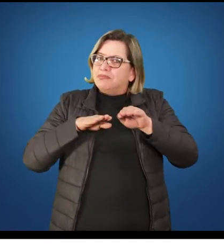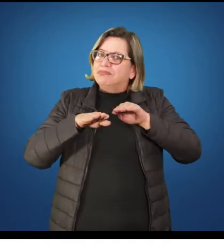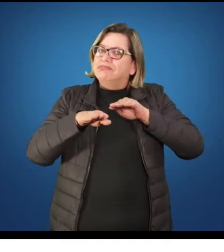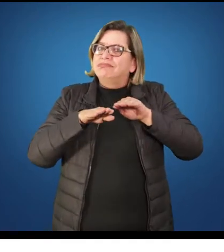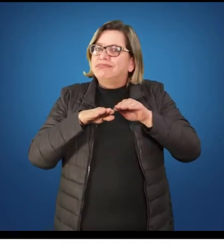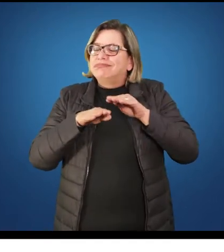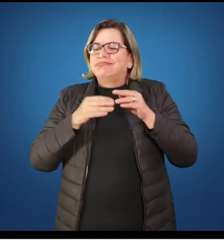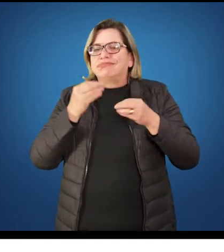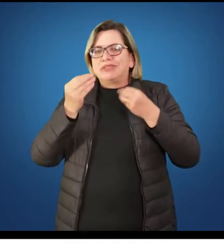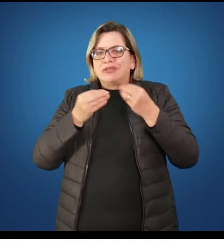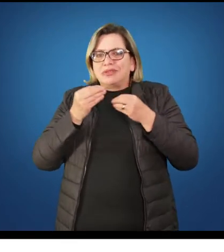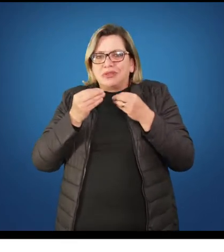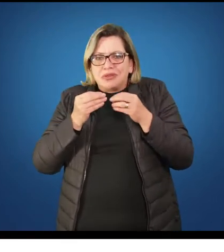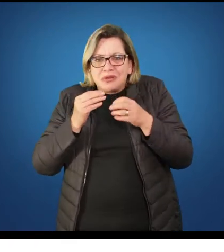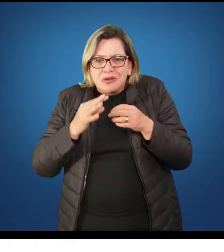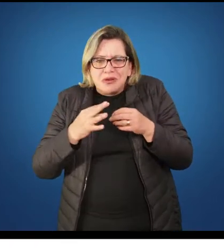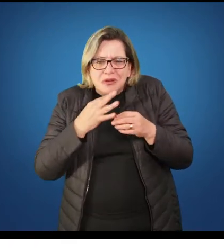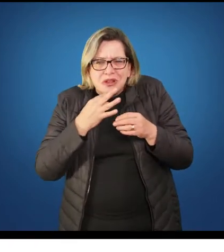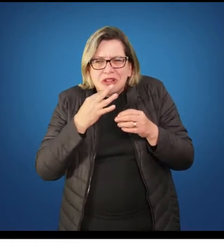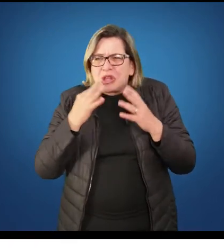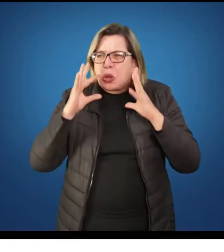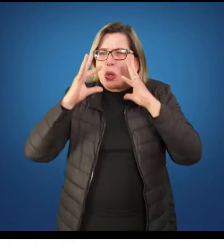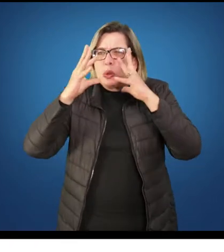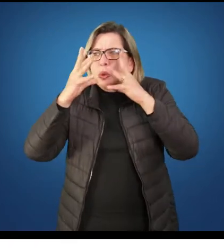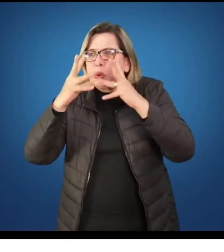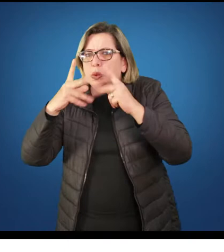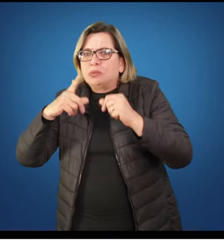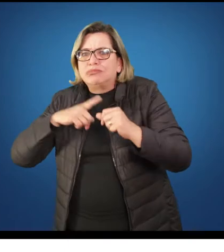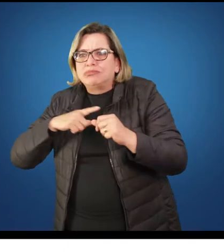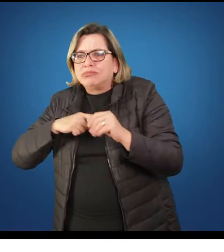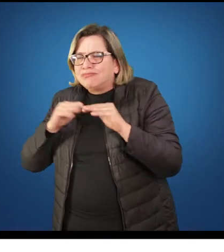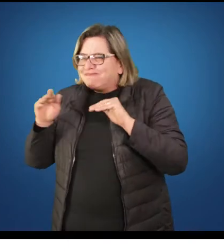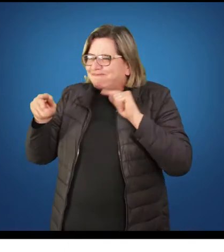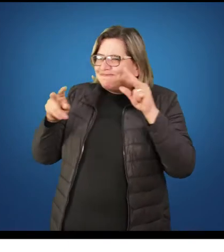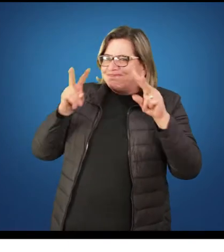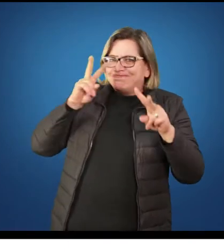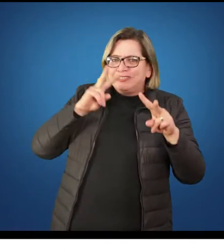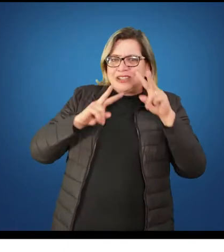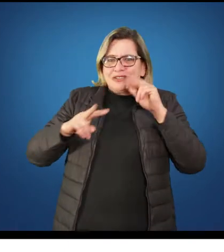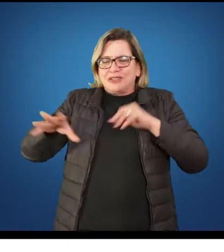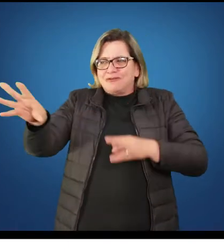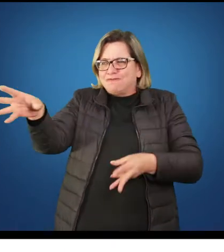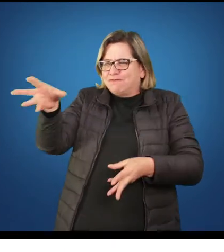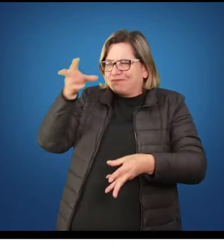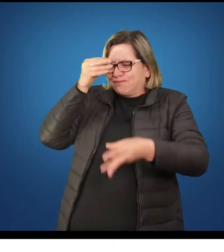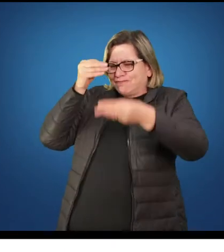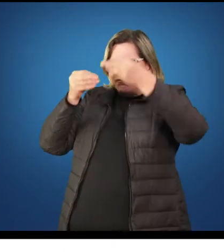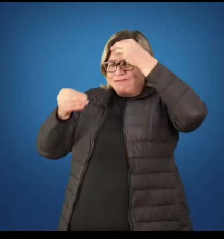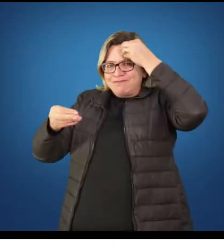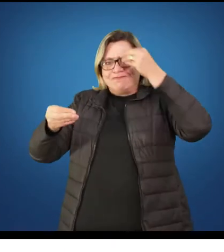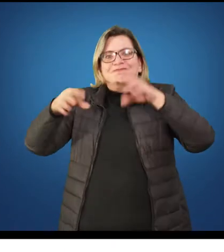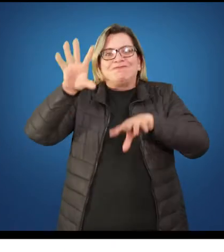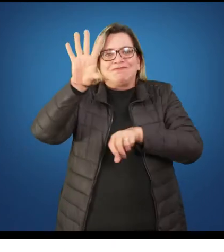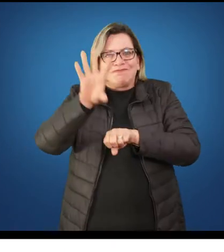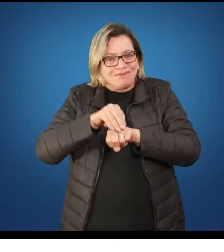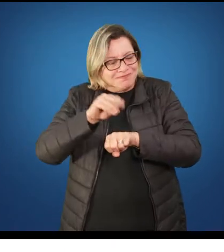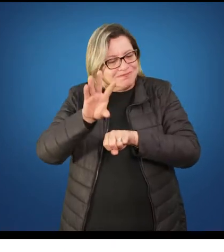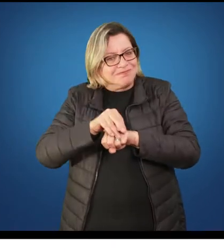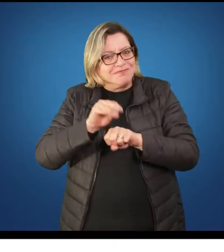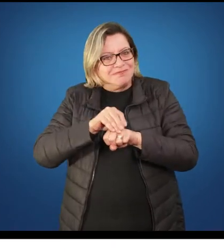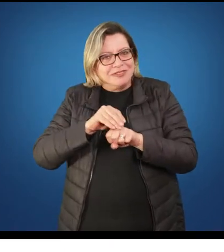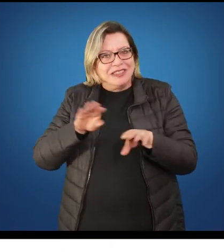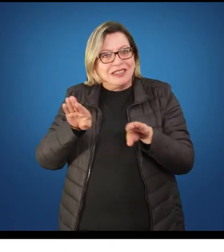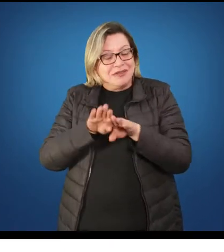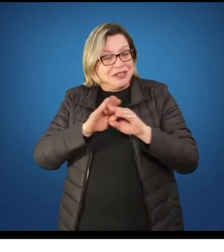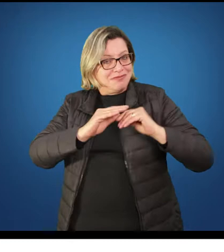tanto o menino quanto a menina entra no período de puberdade, que vem de pubis, de pelos, um dos sinais aparecimento de pelos,